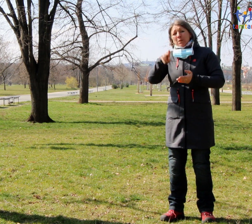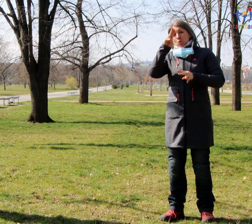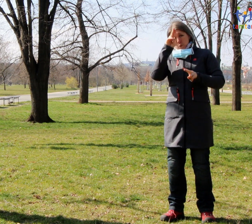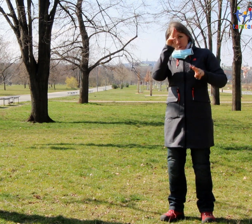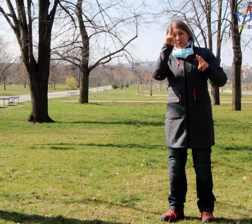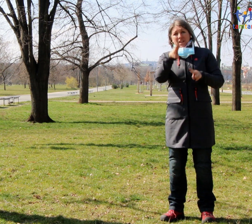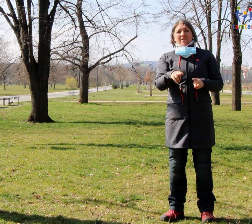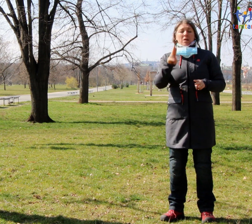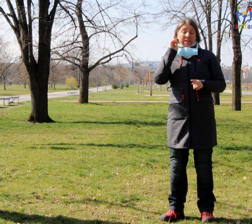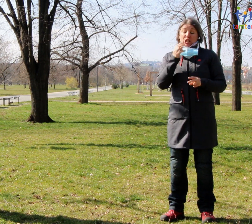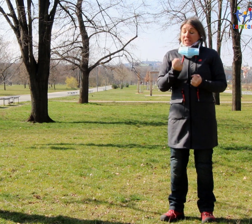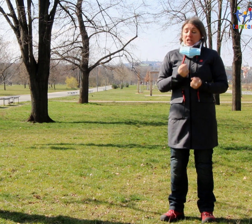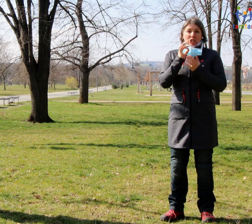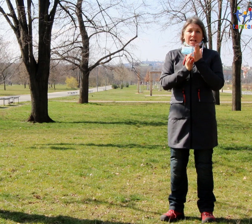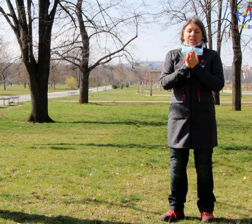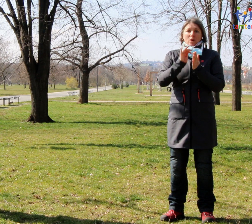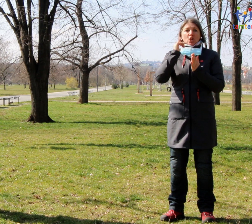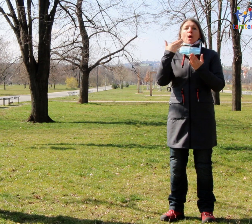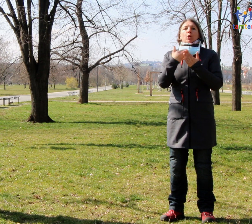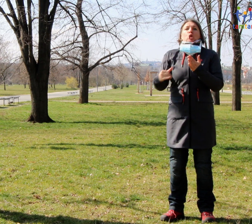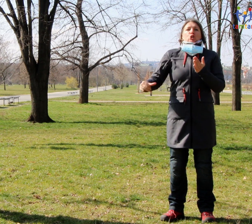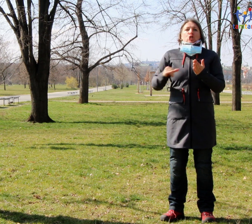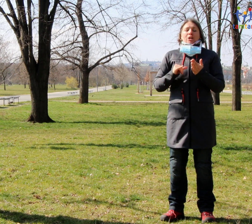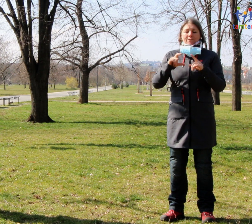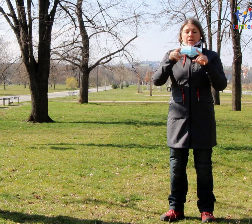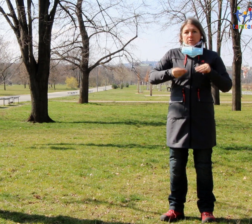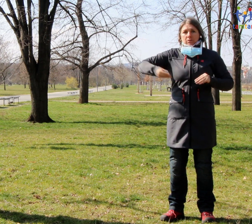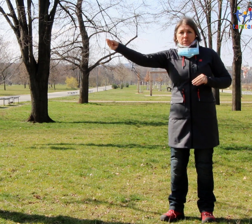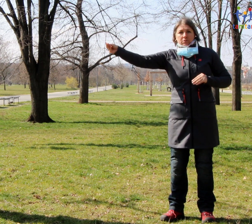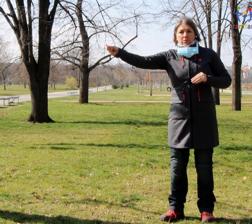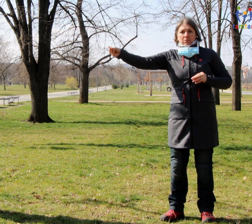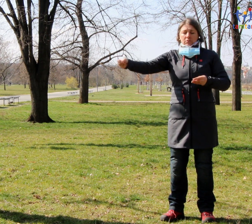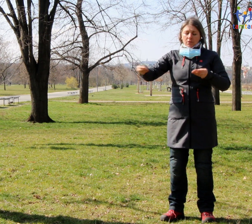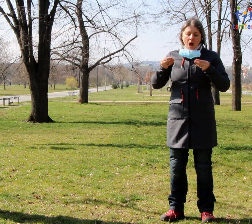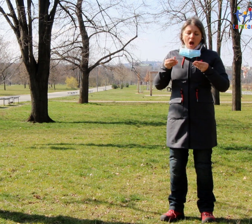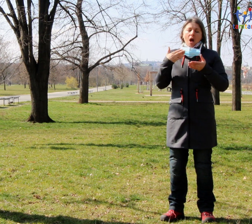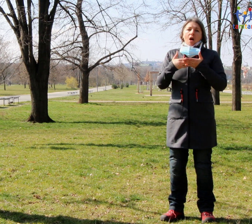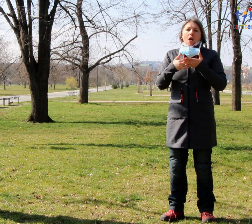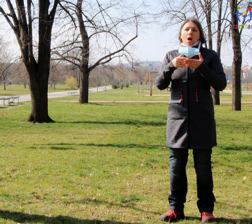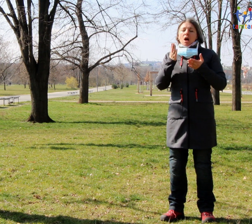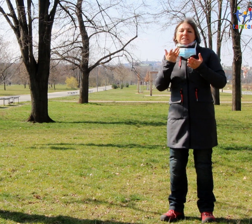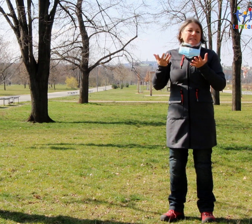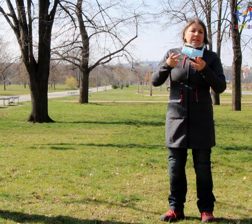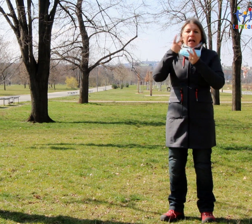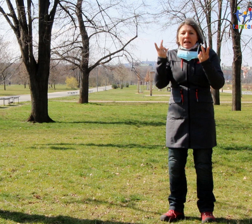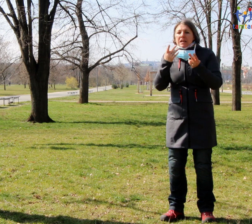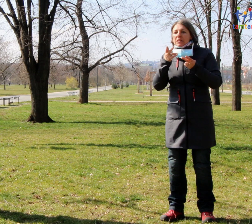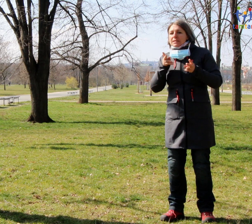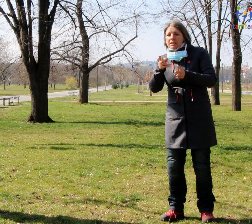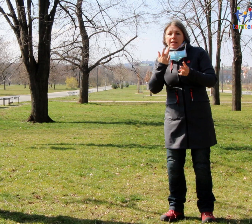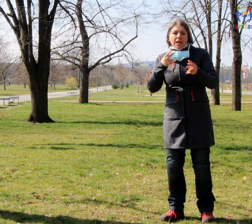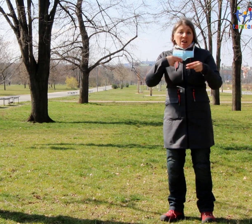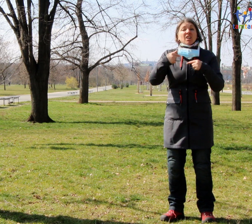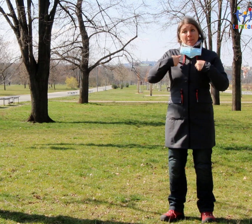neslyšícími. A proto my vzděláváme naše lidi,